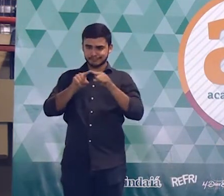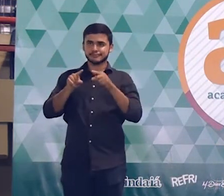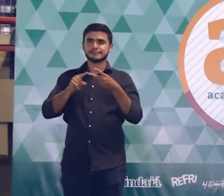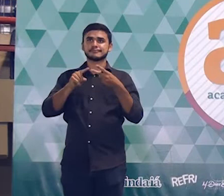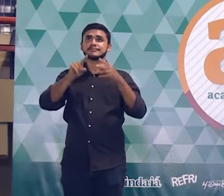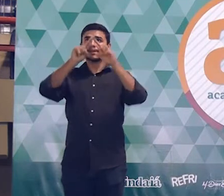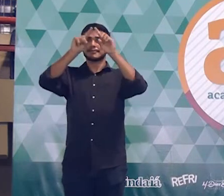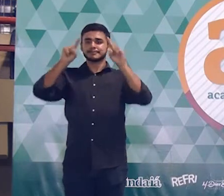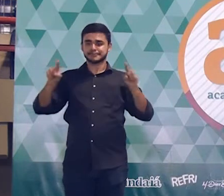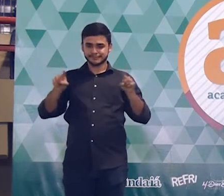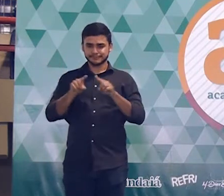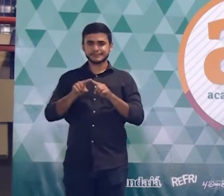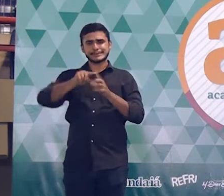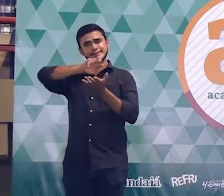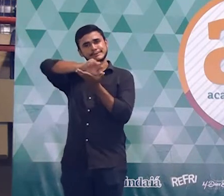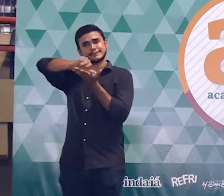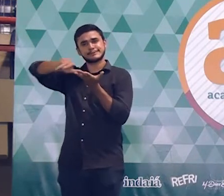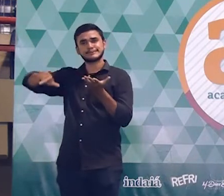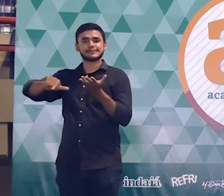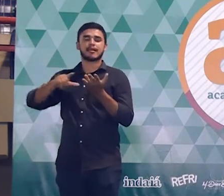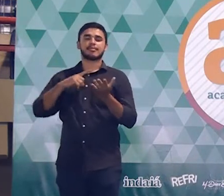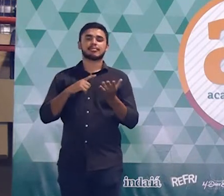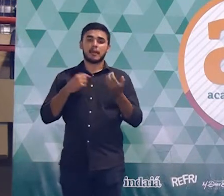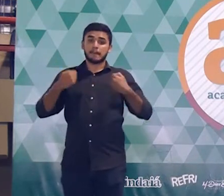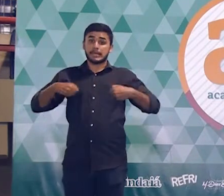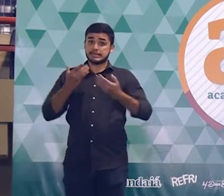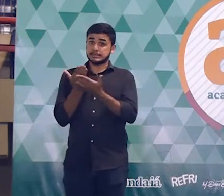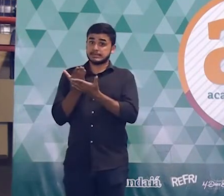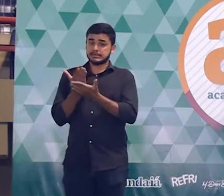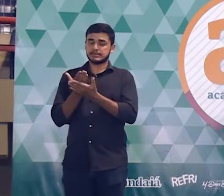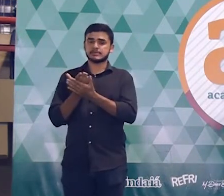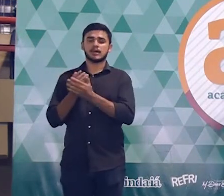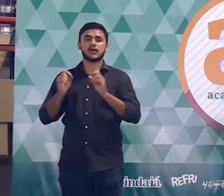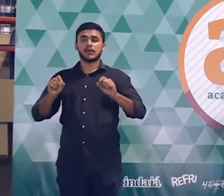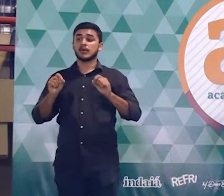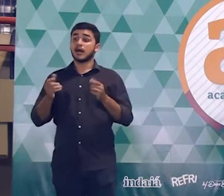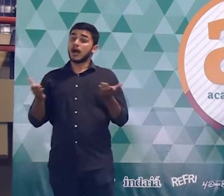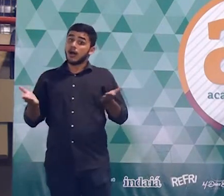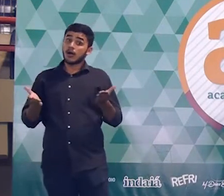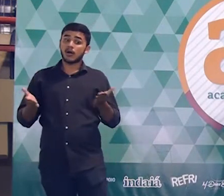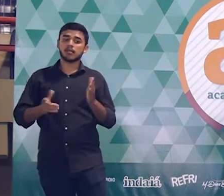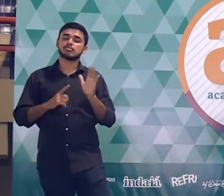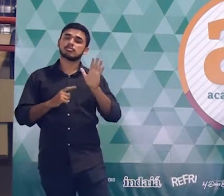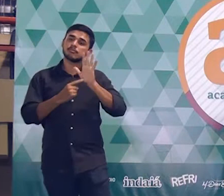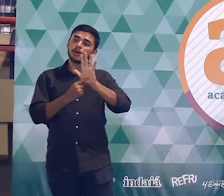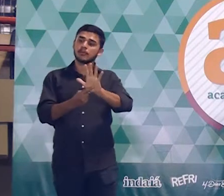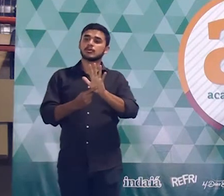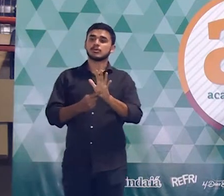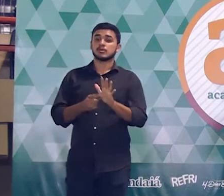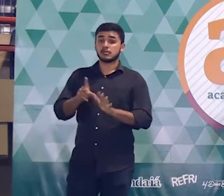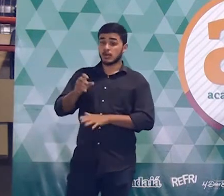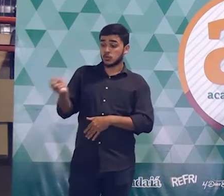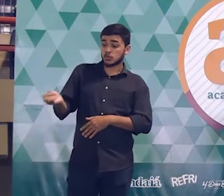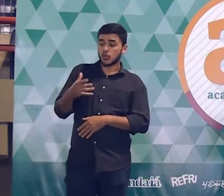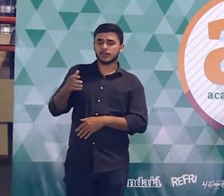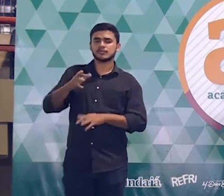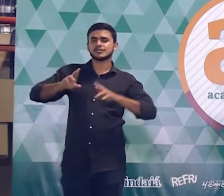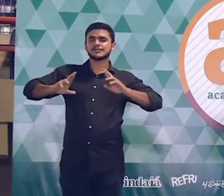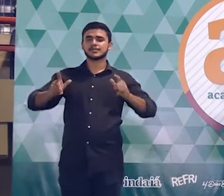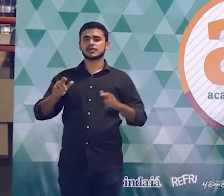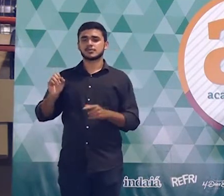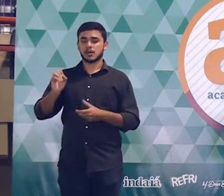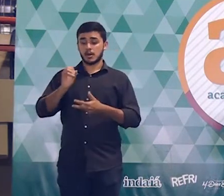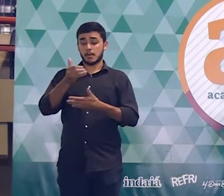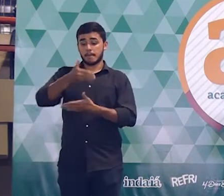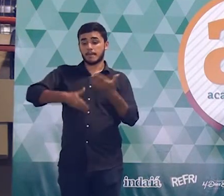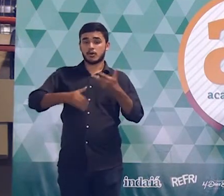geometria, a gente precisa realmente dar um pouquinho mais? Vejam só, a gente tá diante agora de um novo tipo de vestibular. A prova do